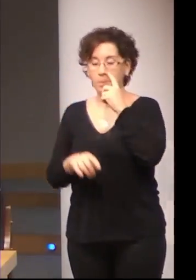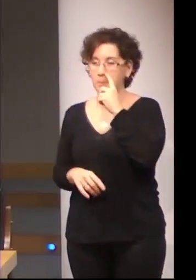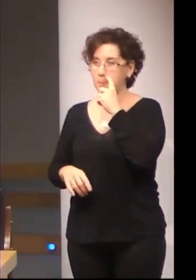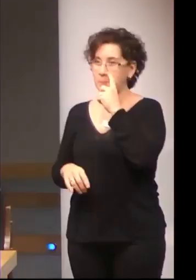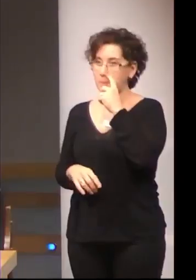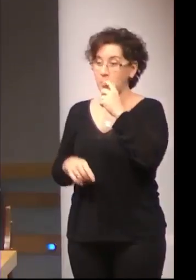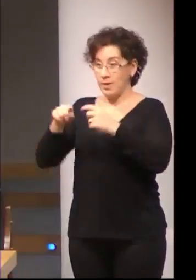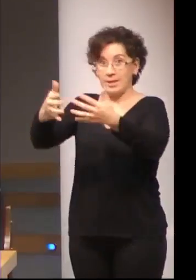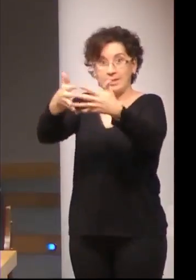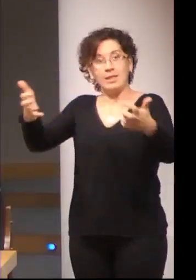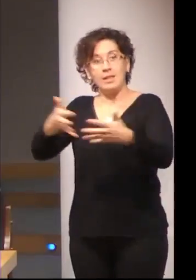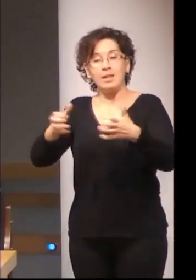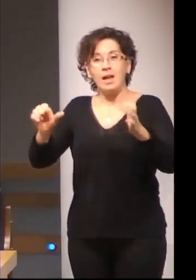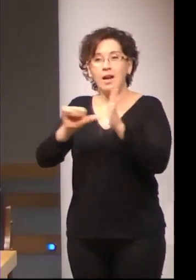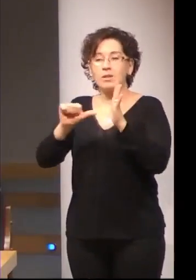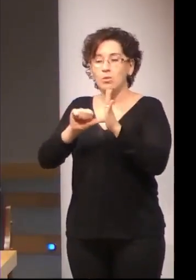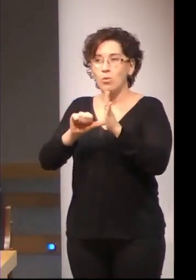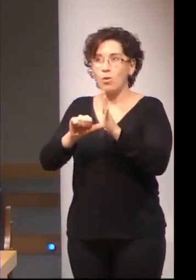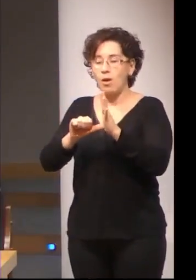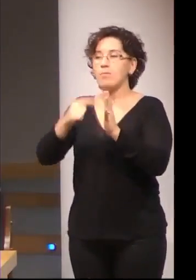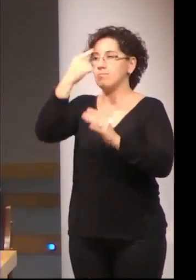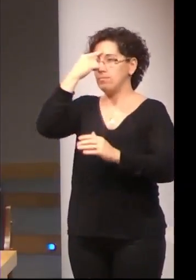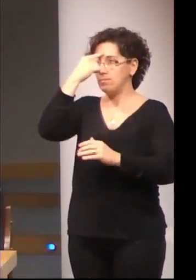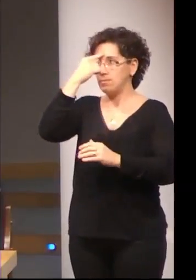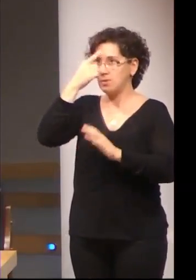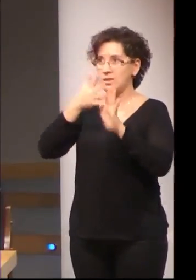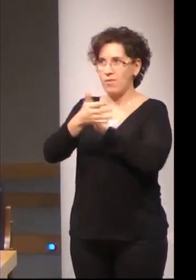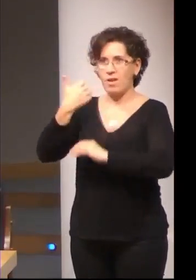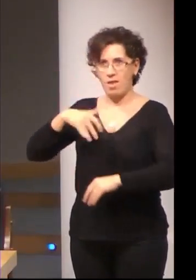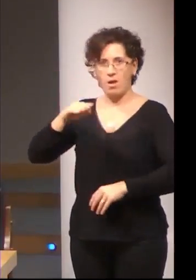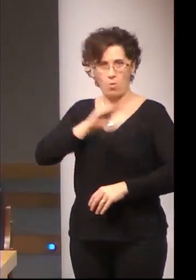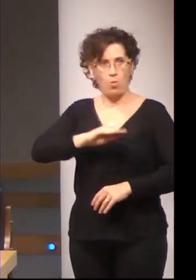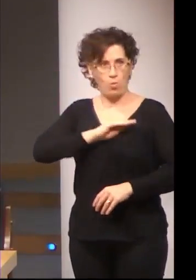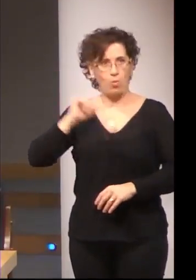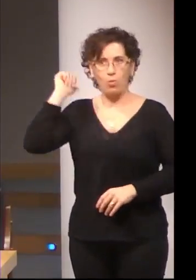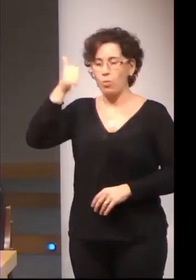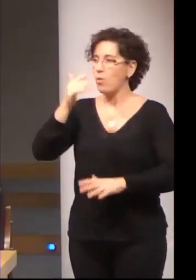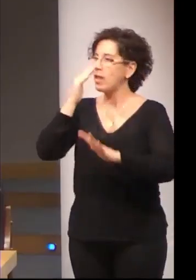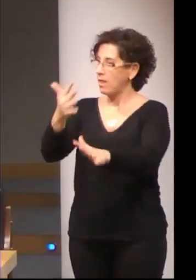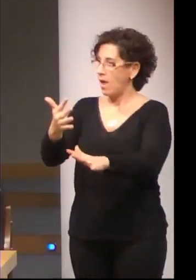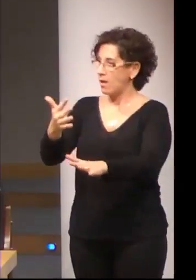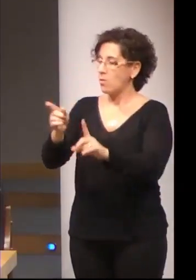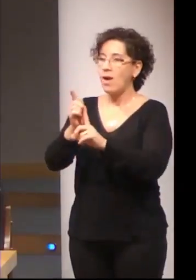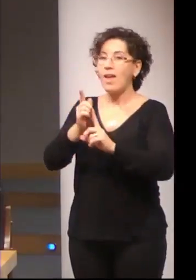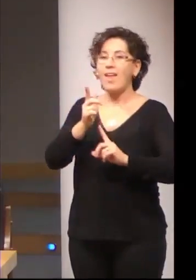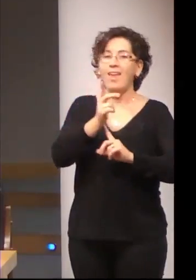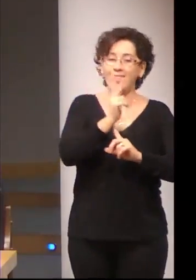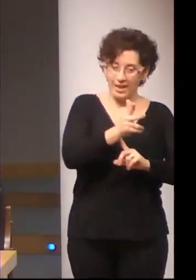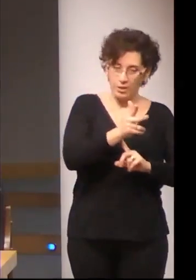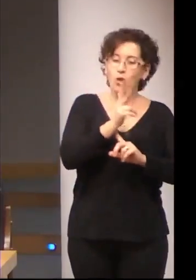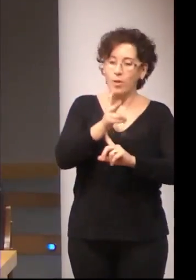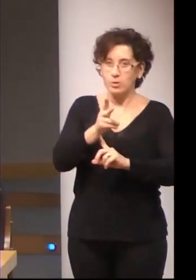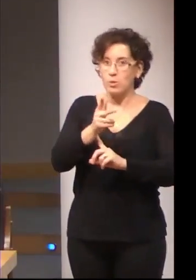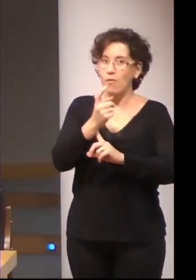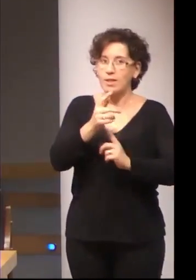nos recuerda que llevamos una década de derechos, pero hace falta ir a los hechos. Y